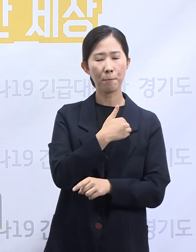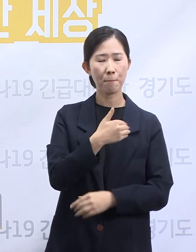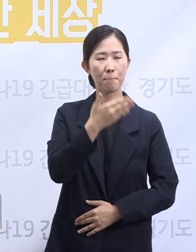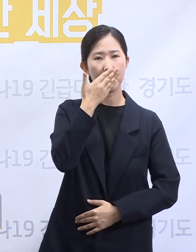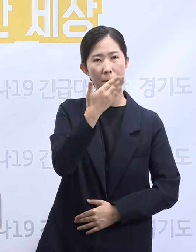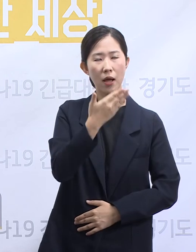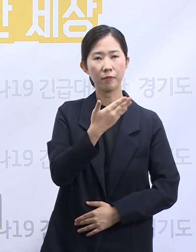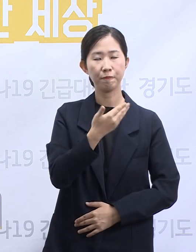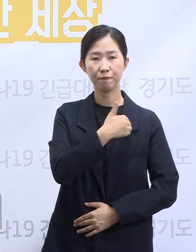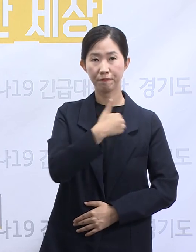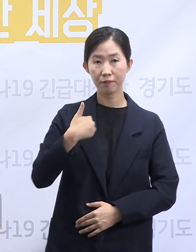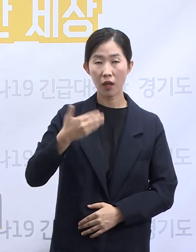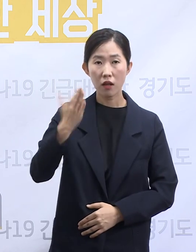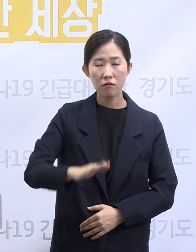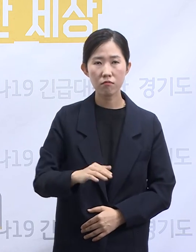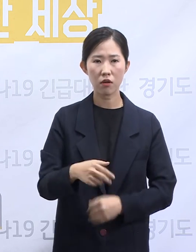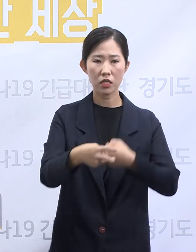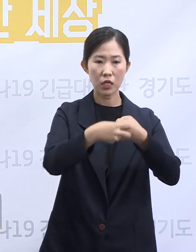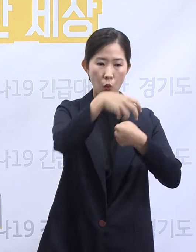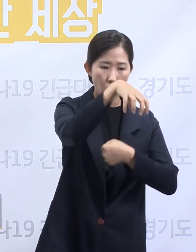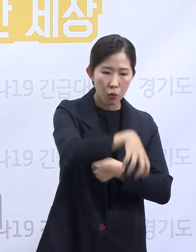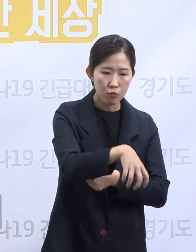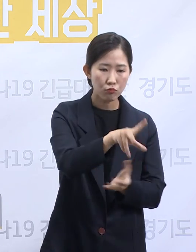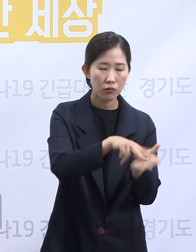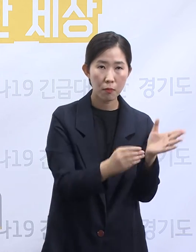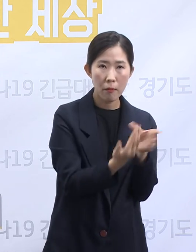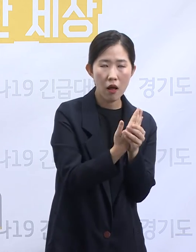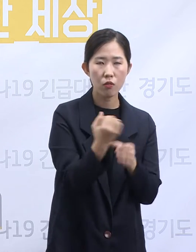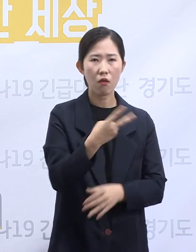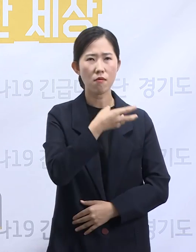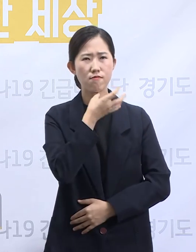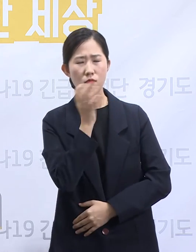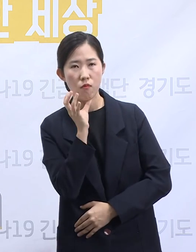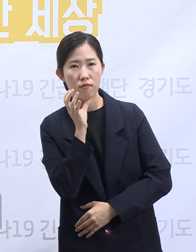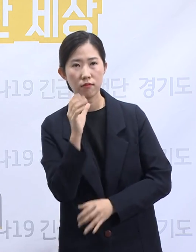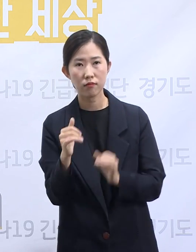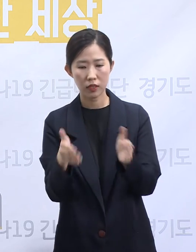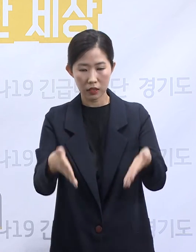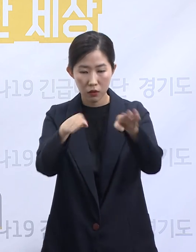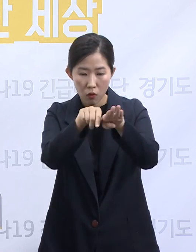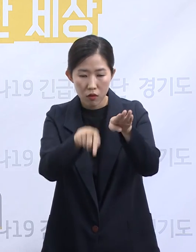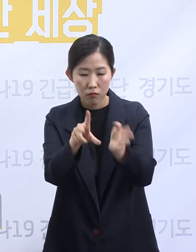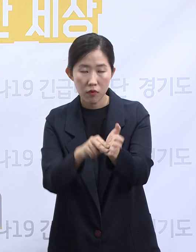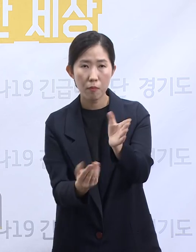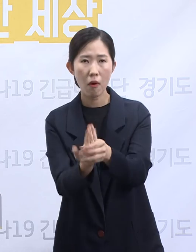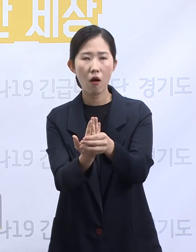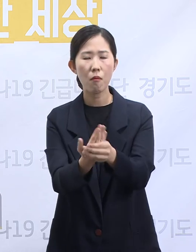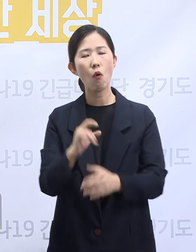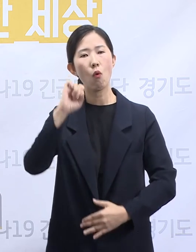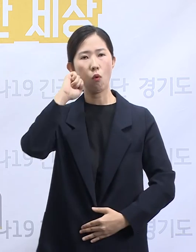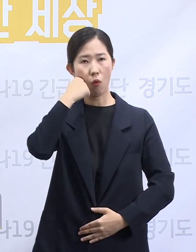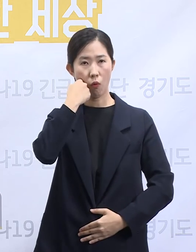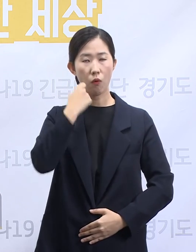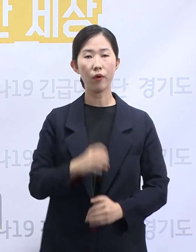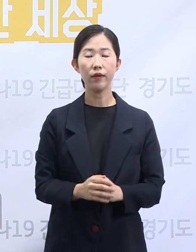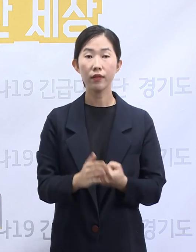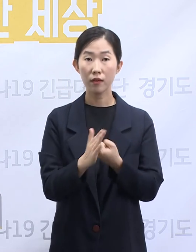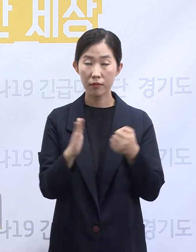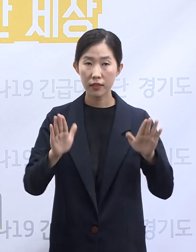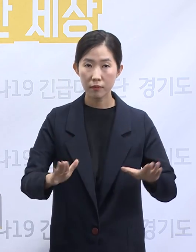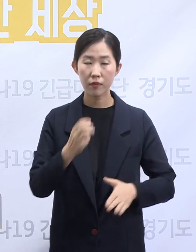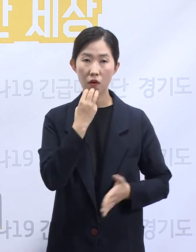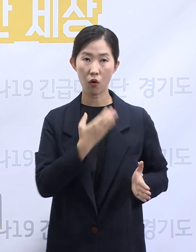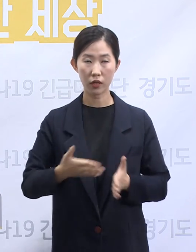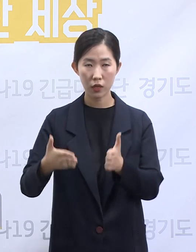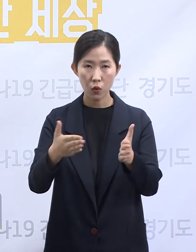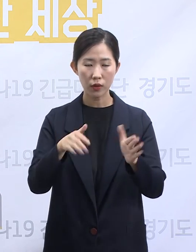의료기관, 장기요양시설은 그렇지 않을 수 있습니다. 경기도는 중환자 치료 병상을 지금보다 3배수 이상